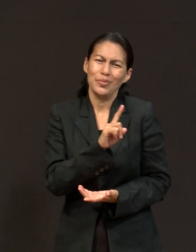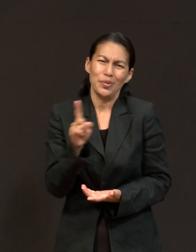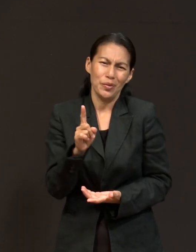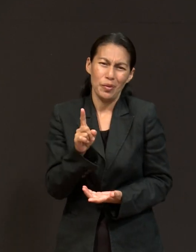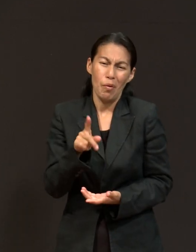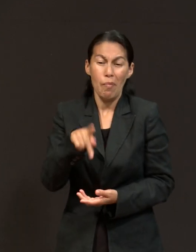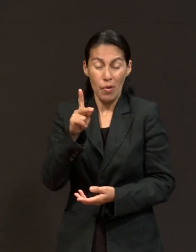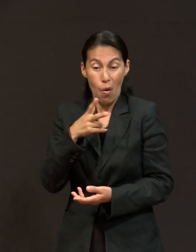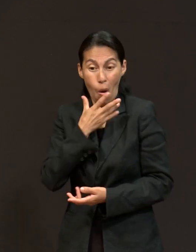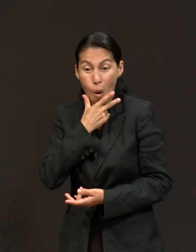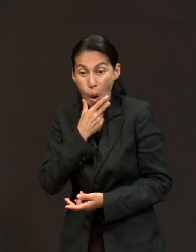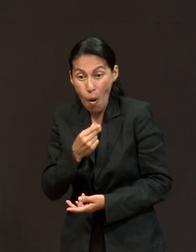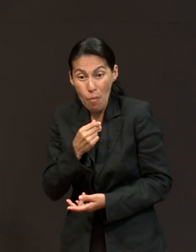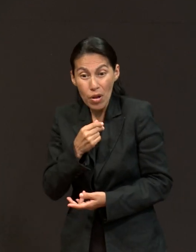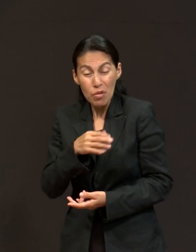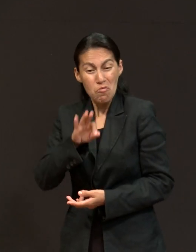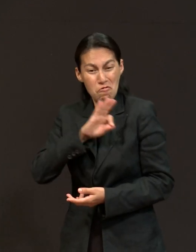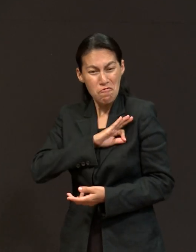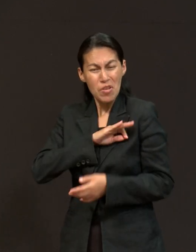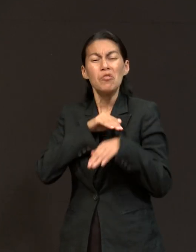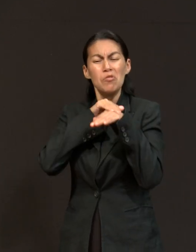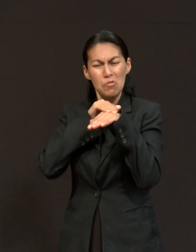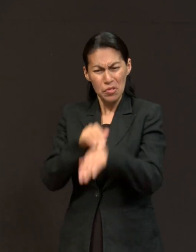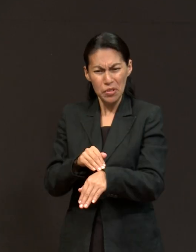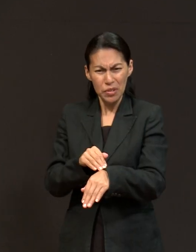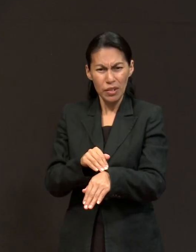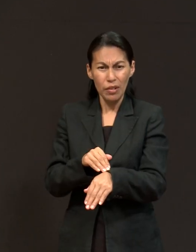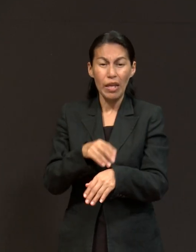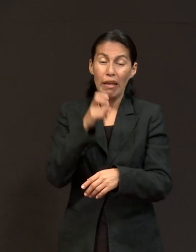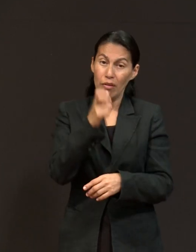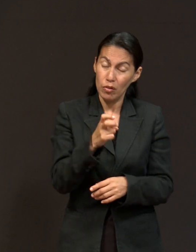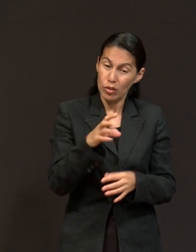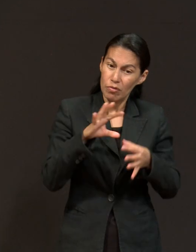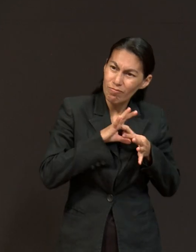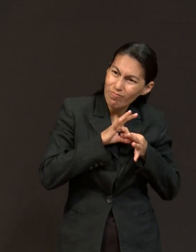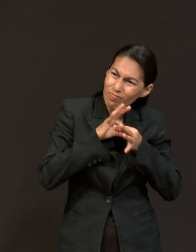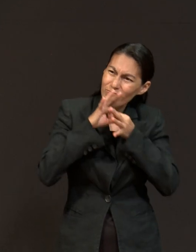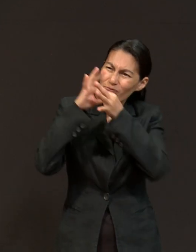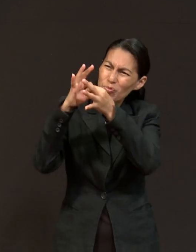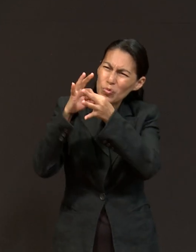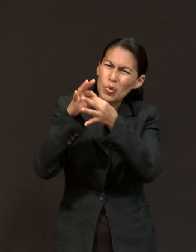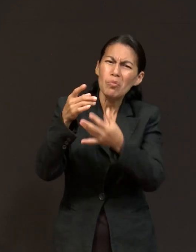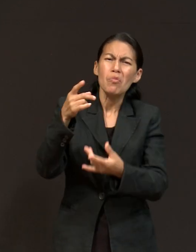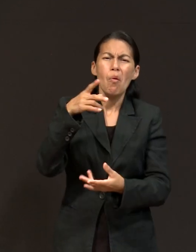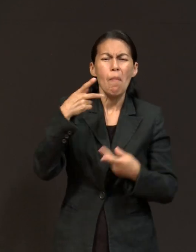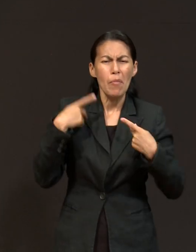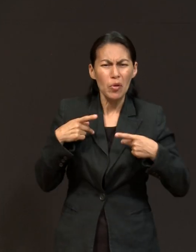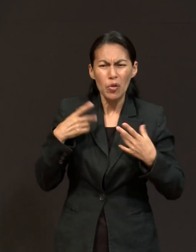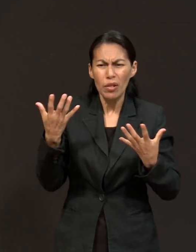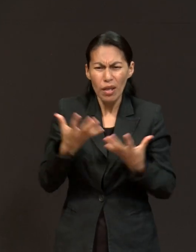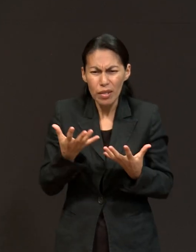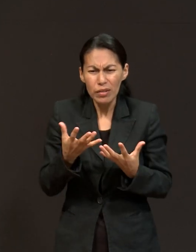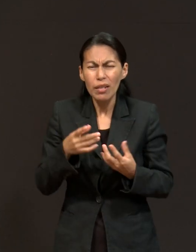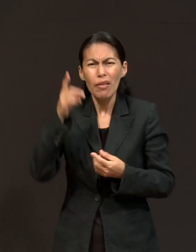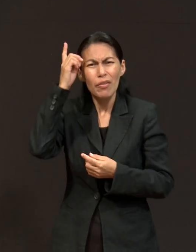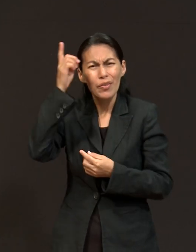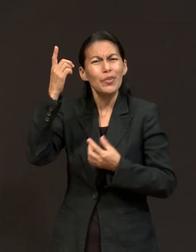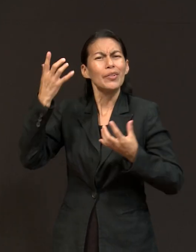y lo que Dios puede hacer es muy importante en el crecimiento de nuestra